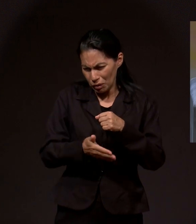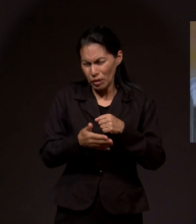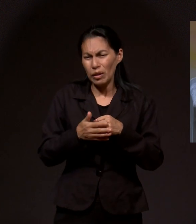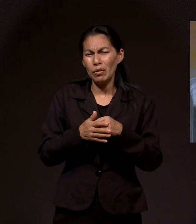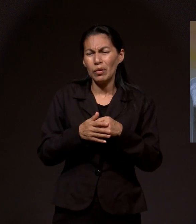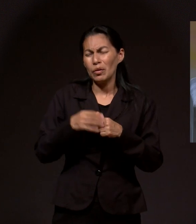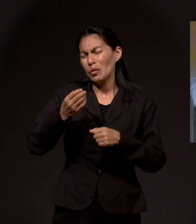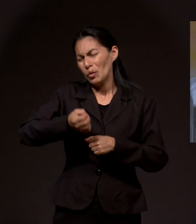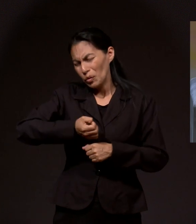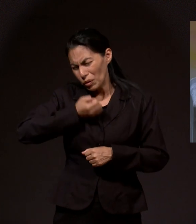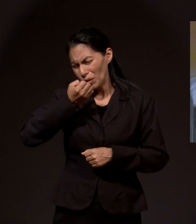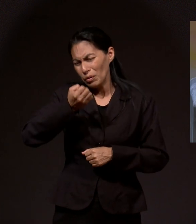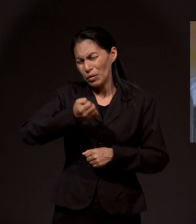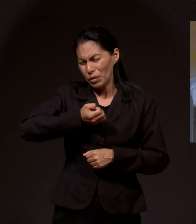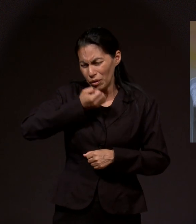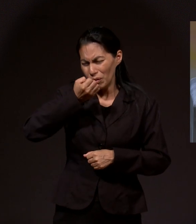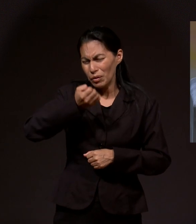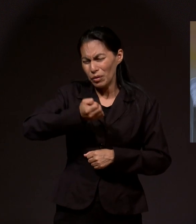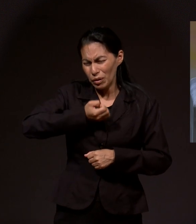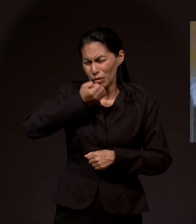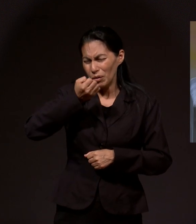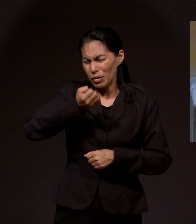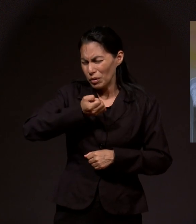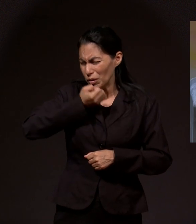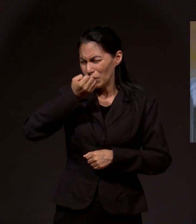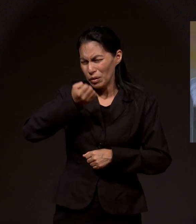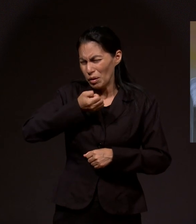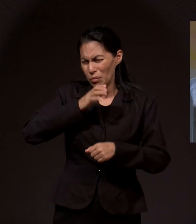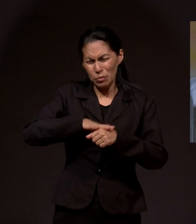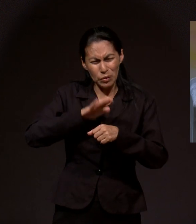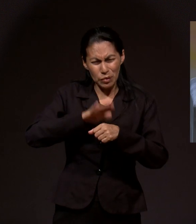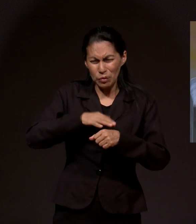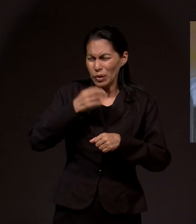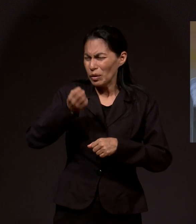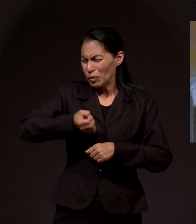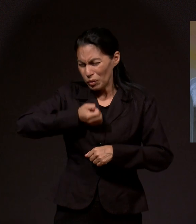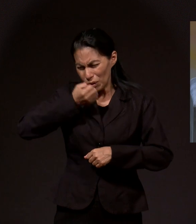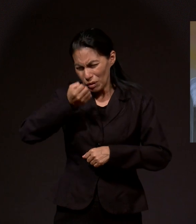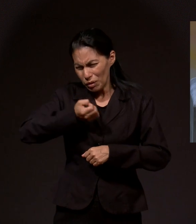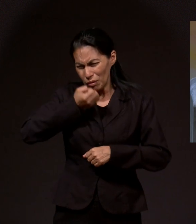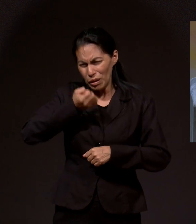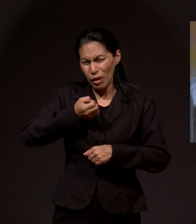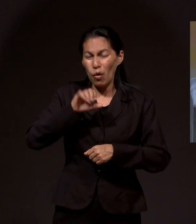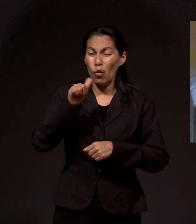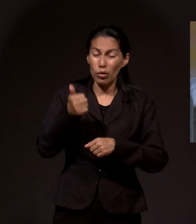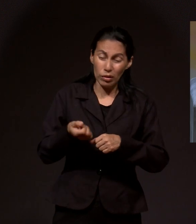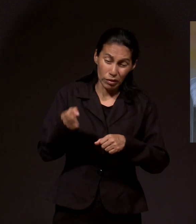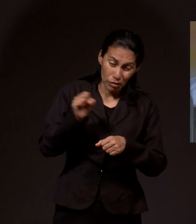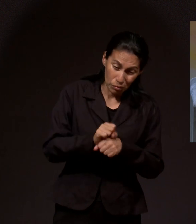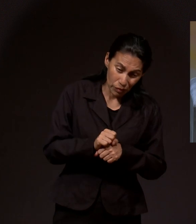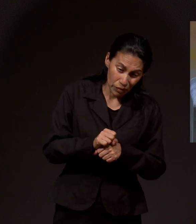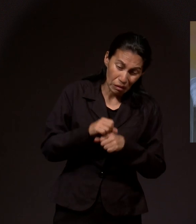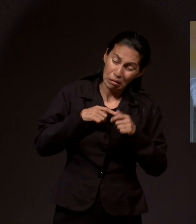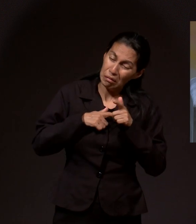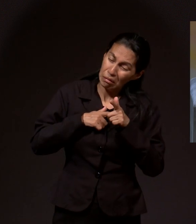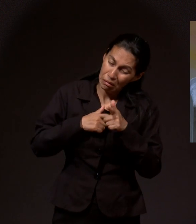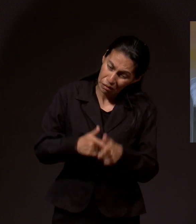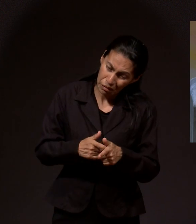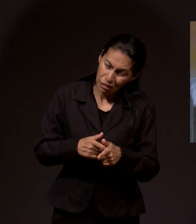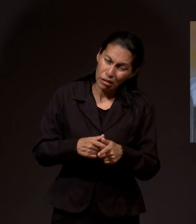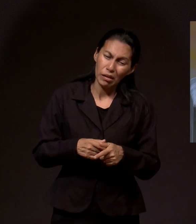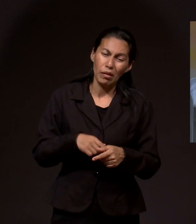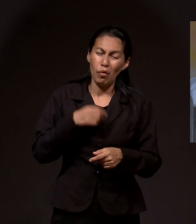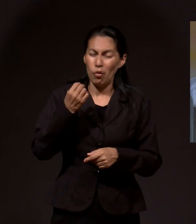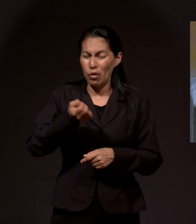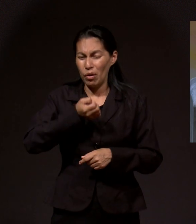semana. Cada vez lloraba, lloraba, lloraba, lloraba, lloraba, lloraba. Y a la semana